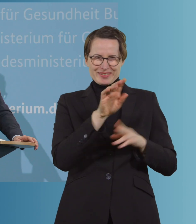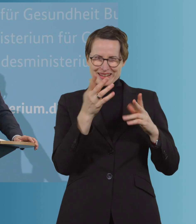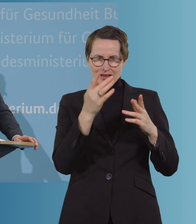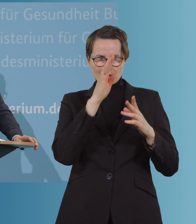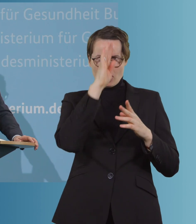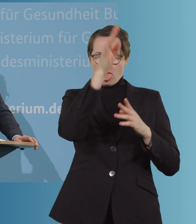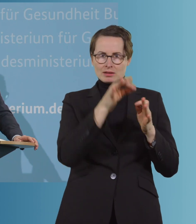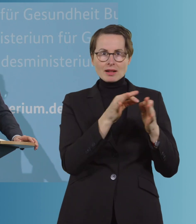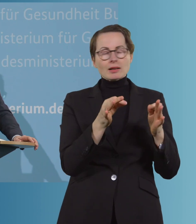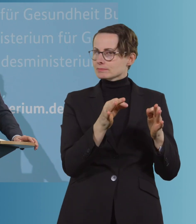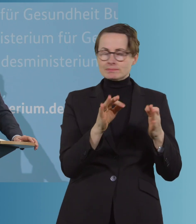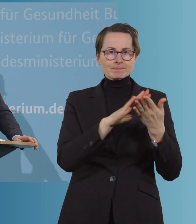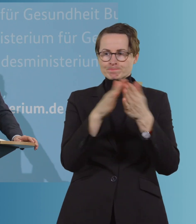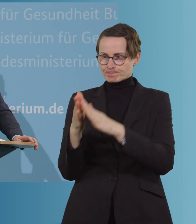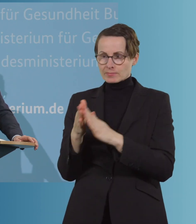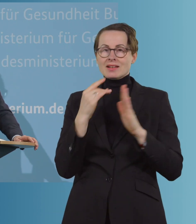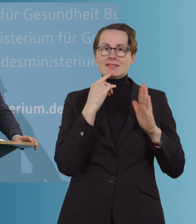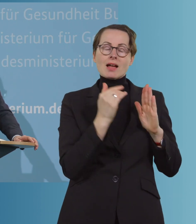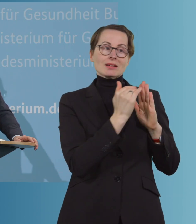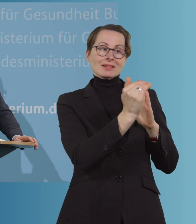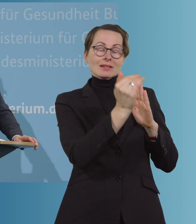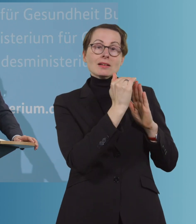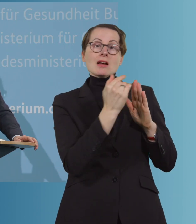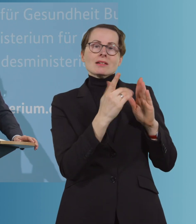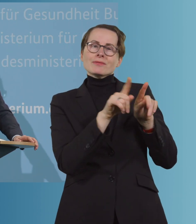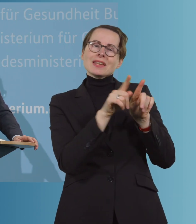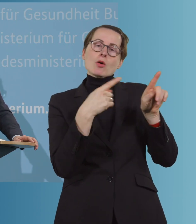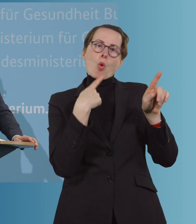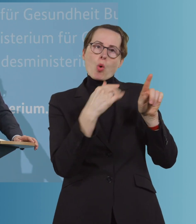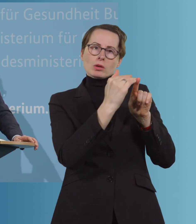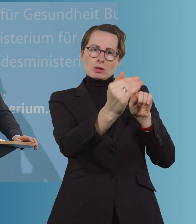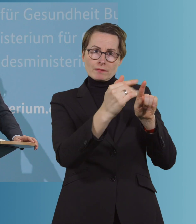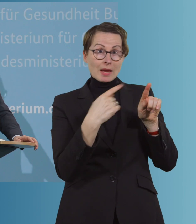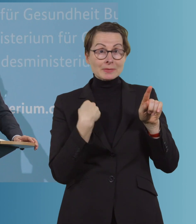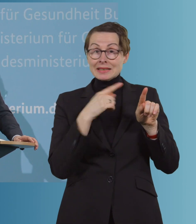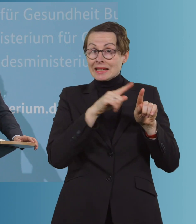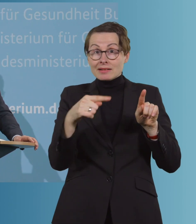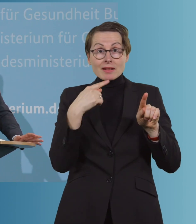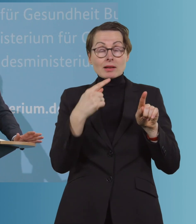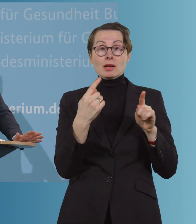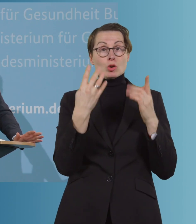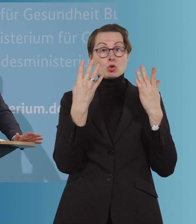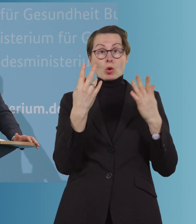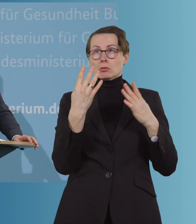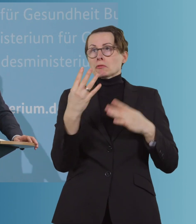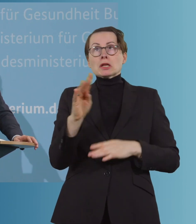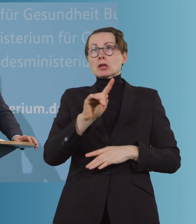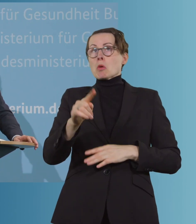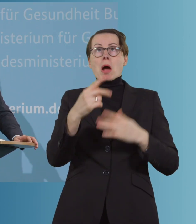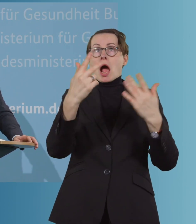als kritische Marke. Wir haben übrigens nie gesagt, dass 49,8 pro 100.000 oder 40 pro 100.000 an Inzidenz